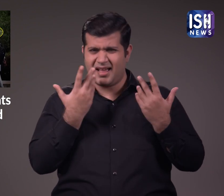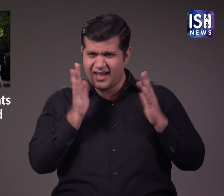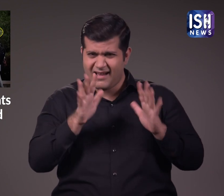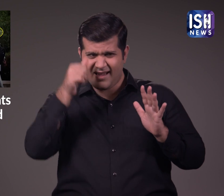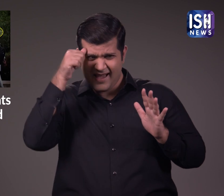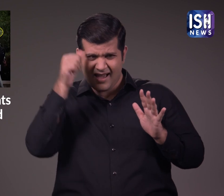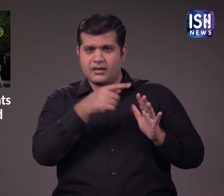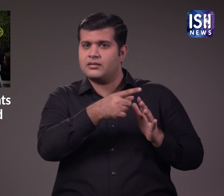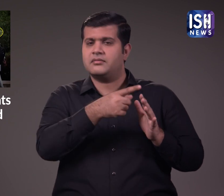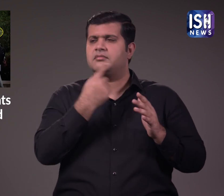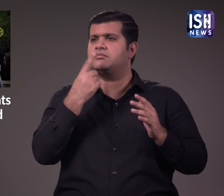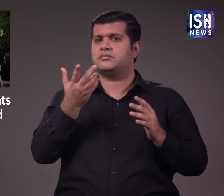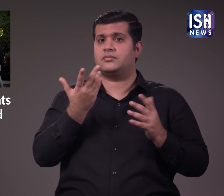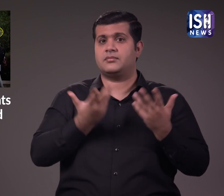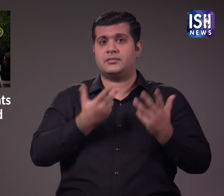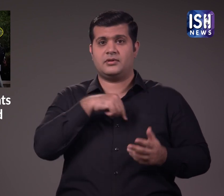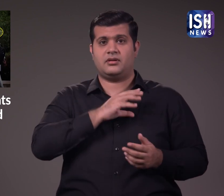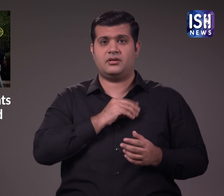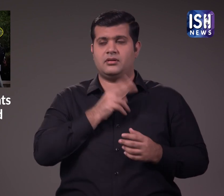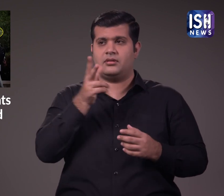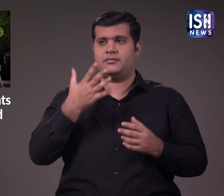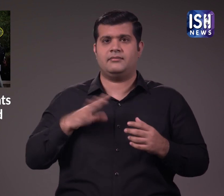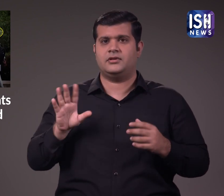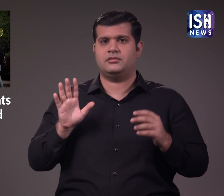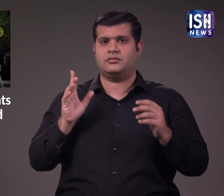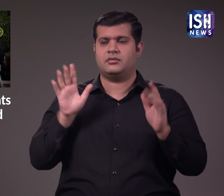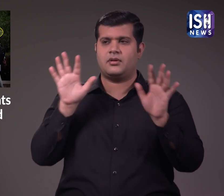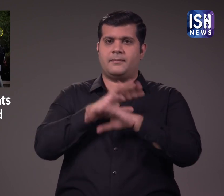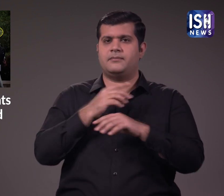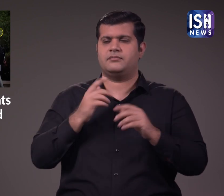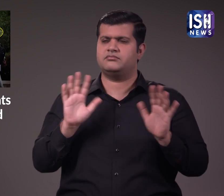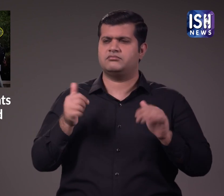हालाकि यह संभव है कि उन पर इस तरह के कारण बताने का दबाव रहा हो